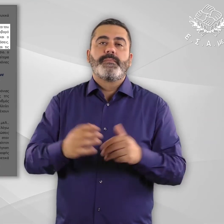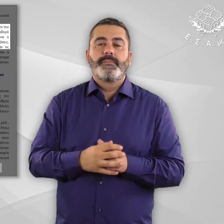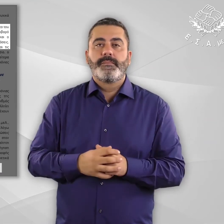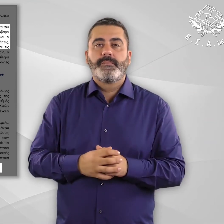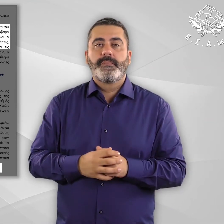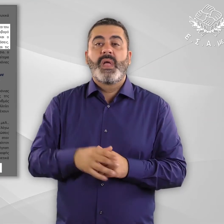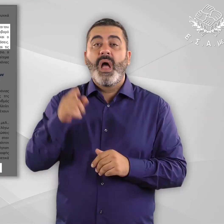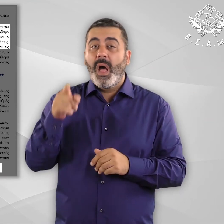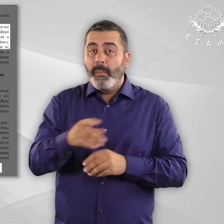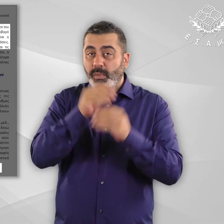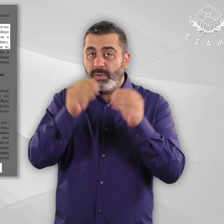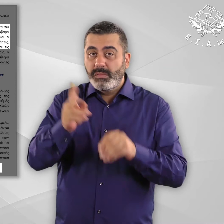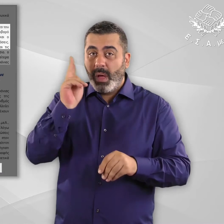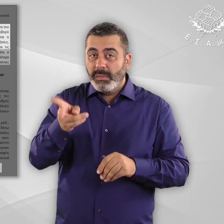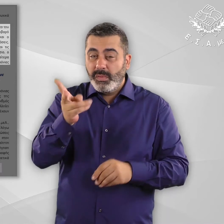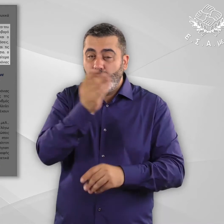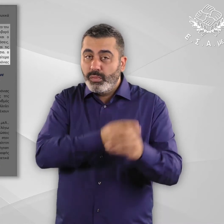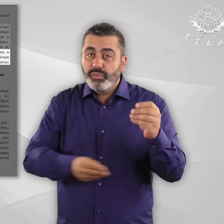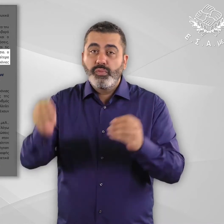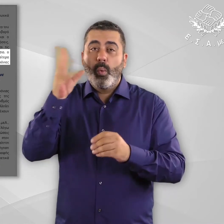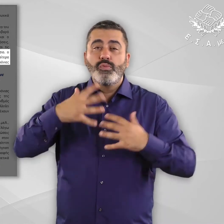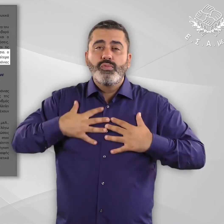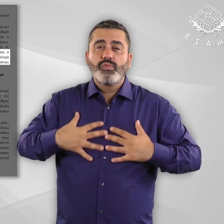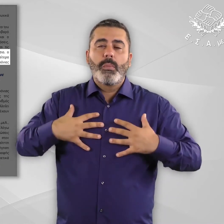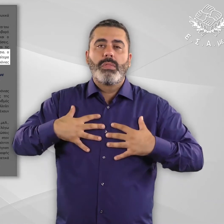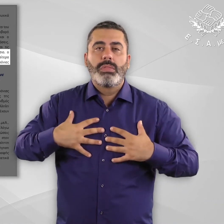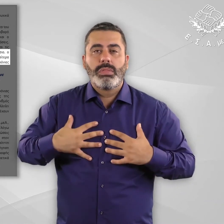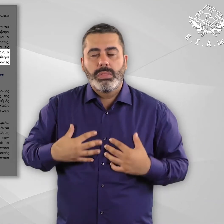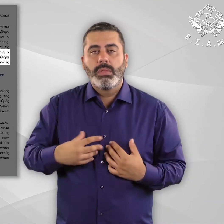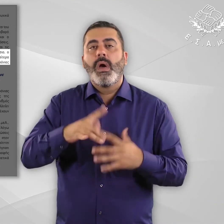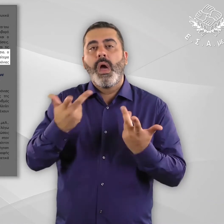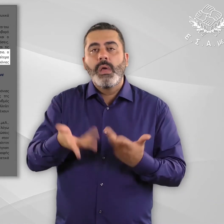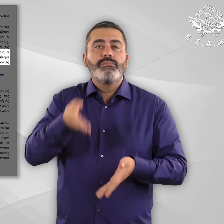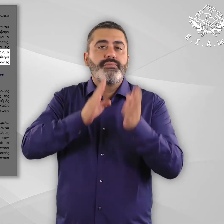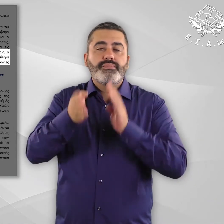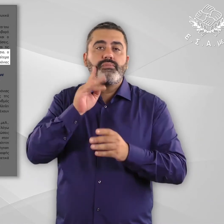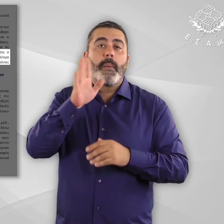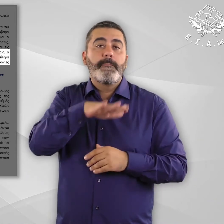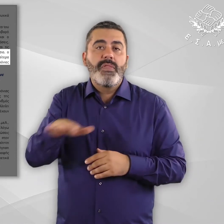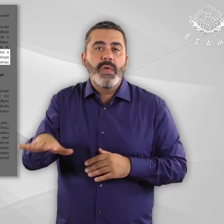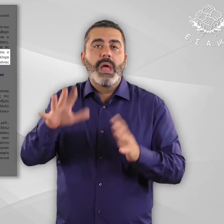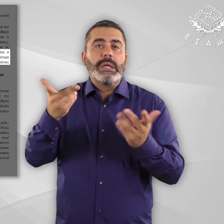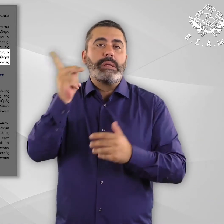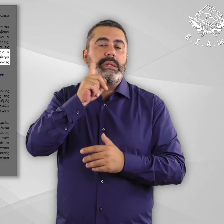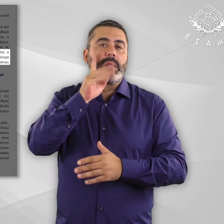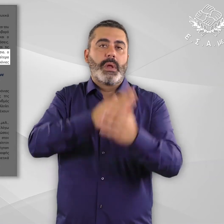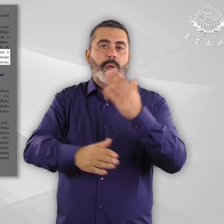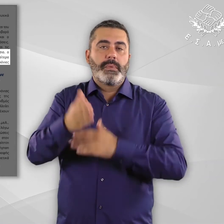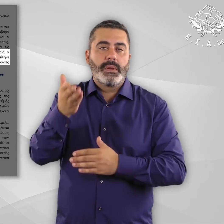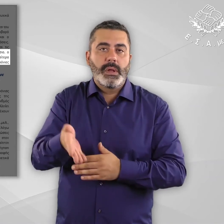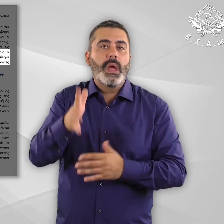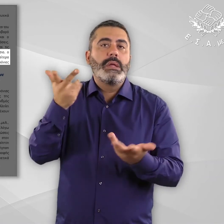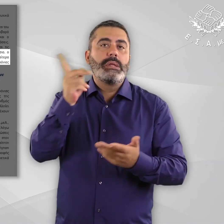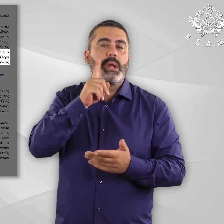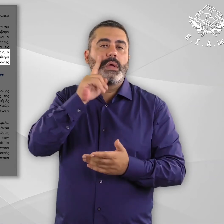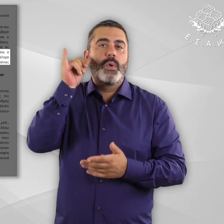παρασχεθεί βλέπε υποσημείωση 40. Σε αυτό το πλαίσιο, ο κίνδυνος παραμέλυσης και σωματικής καταπώνησης είναι ιδιαίτερα